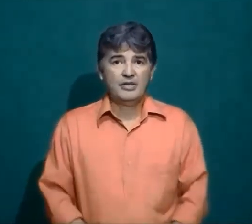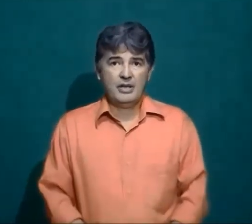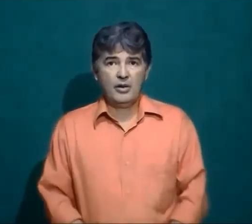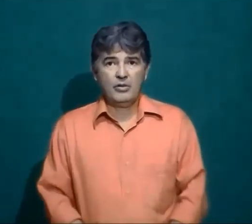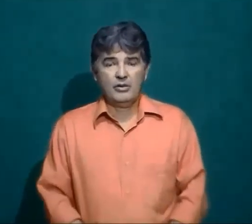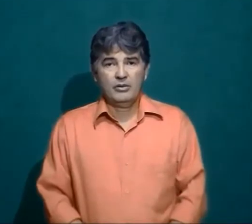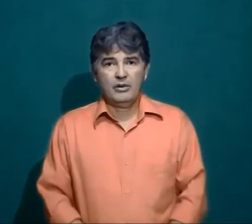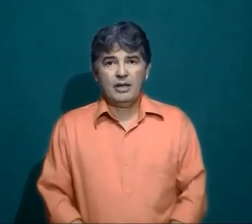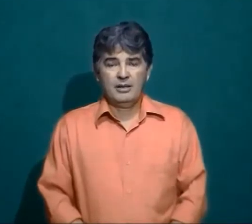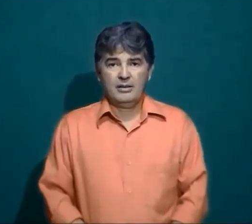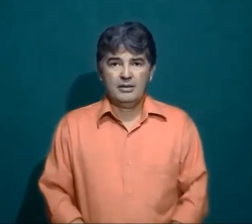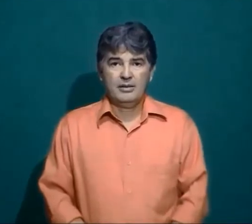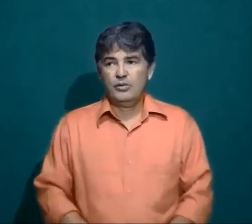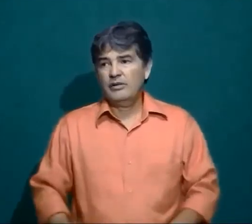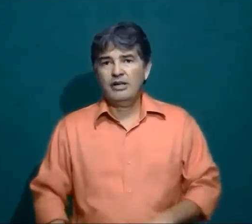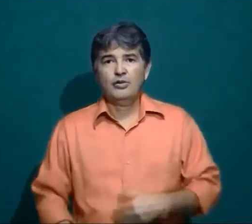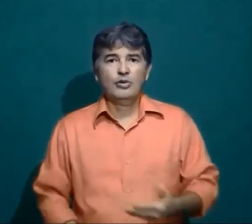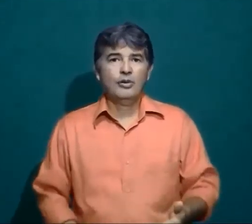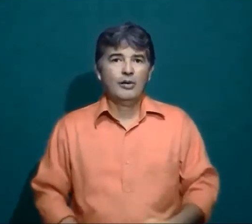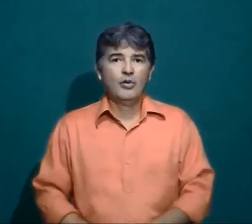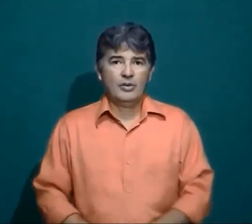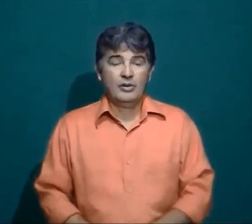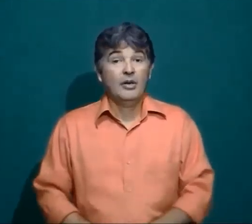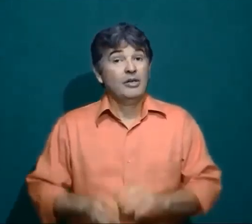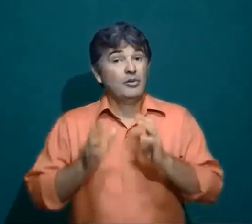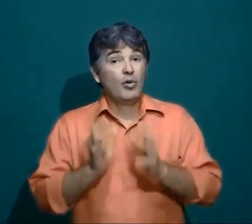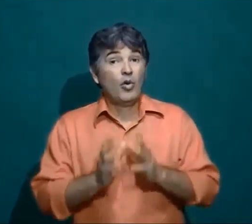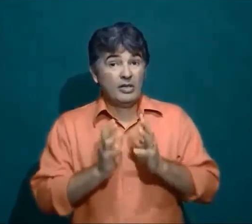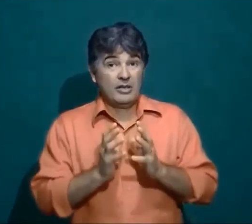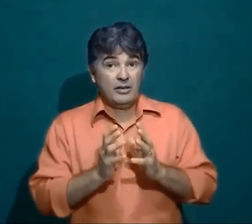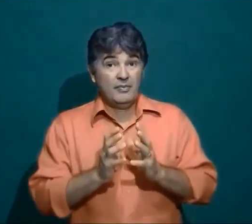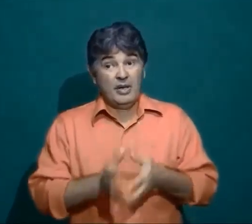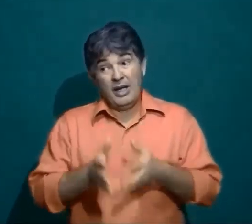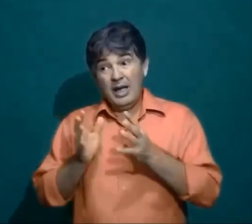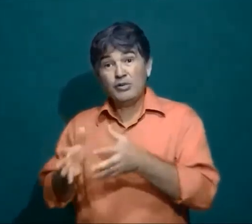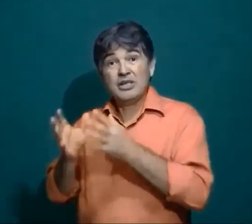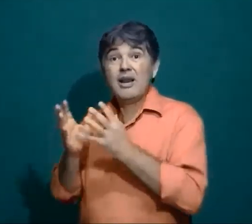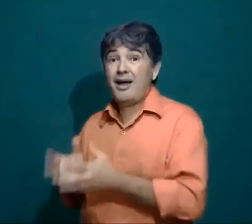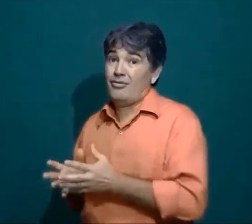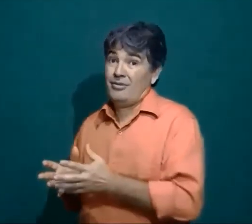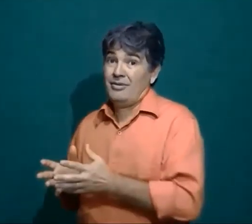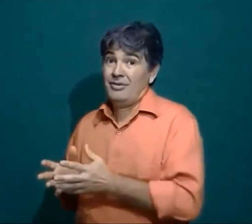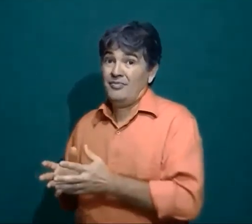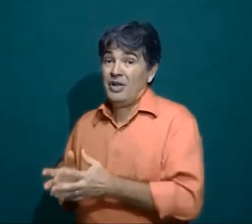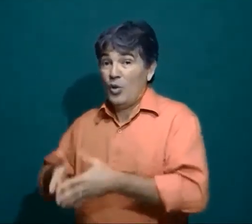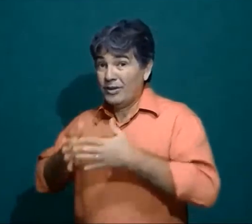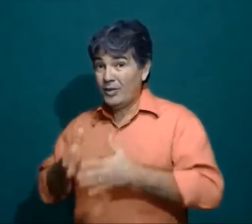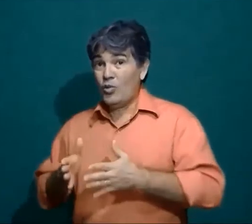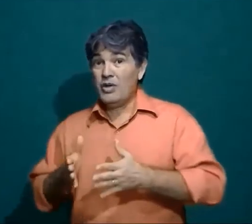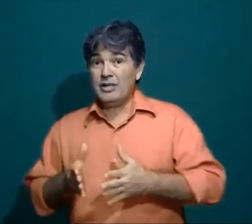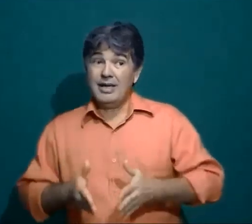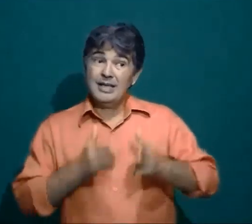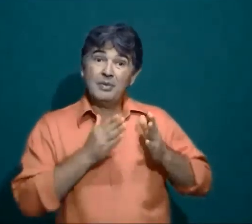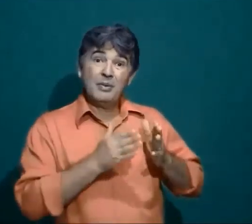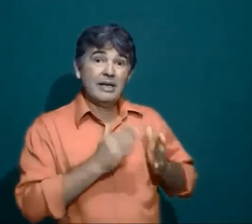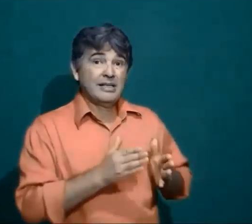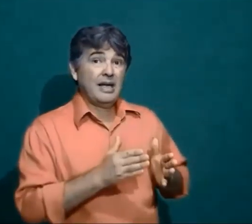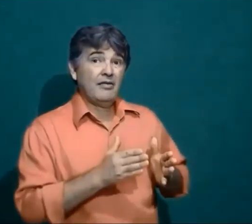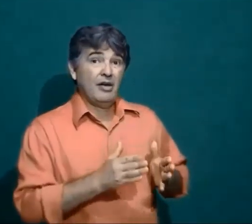o sinal Ou da verdura ou do legume Mas uma coisa É o sinal Outra coisa É saber para que serve